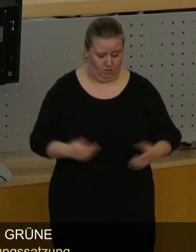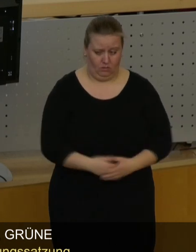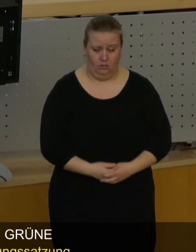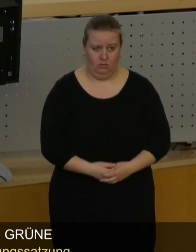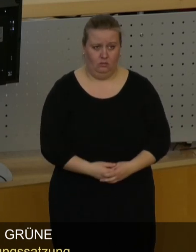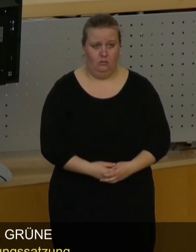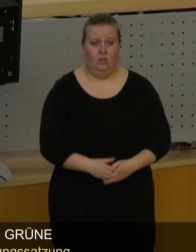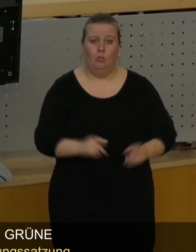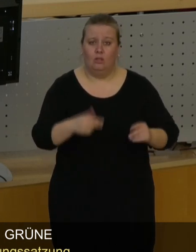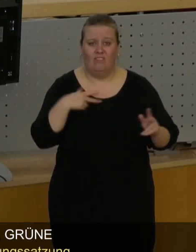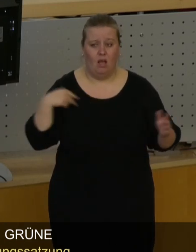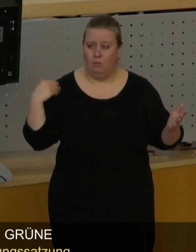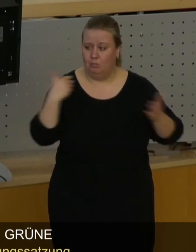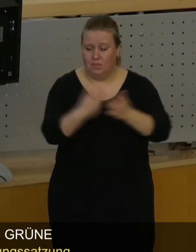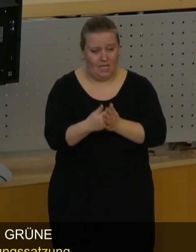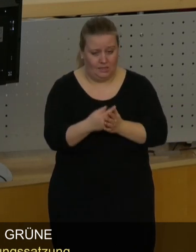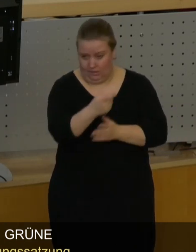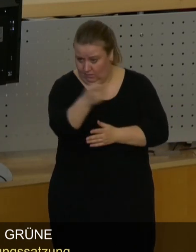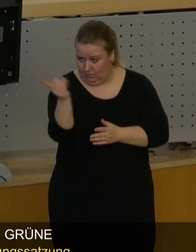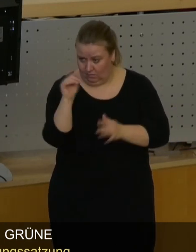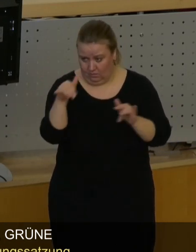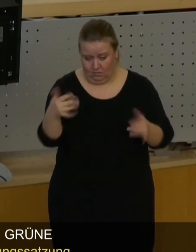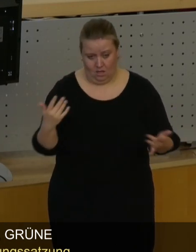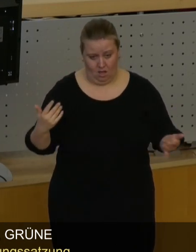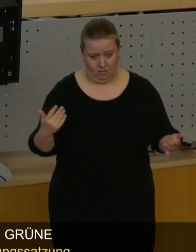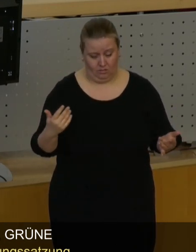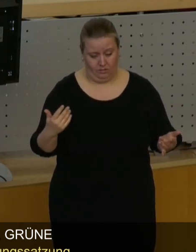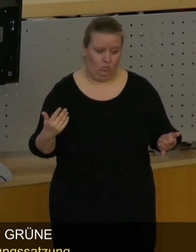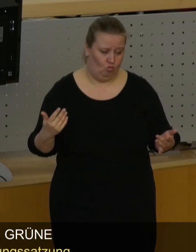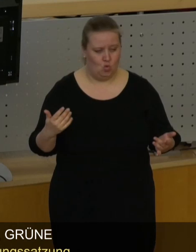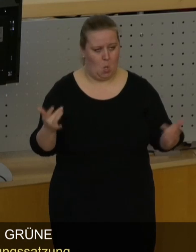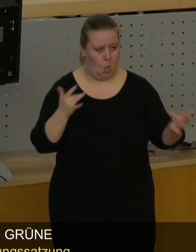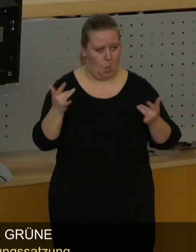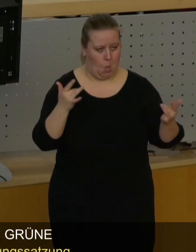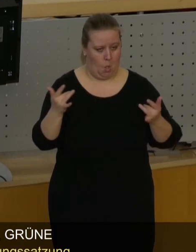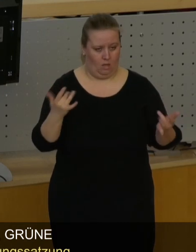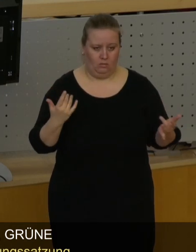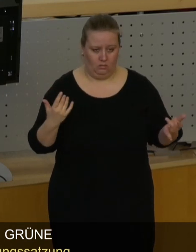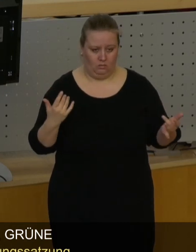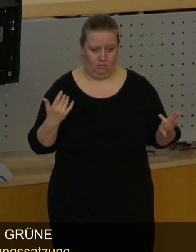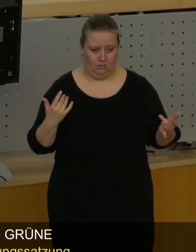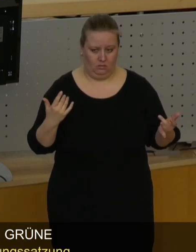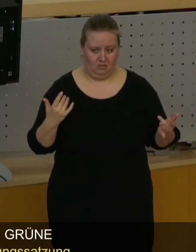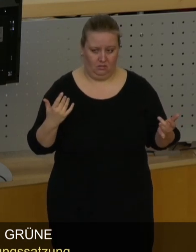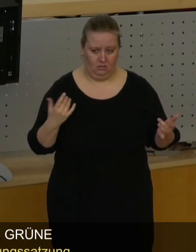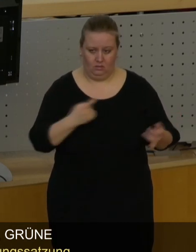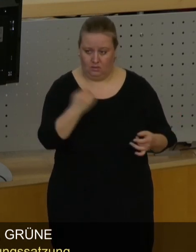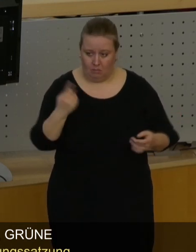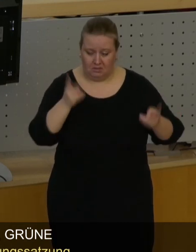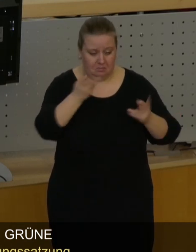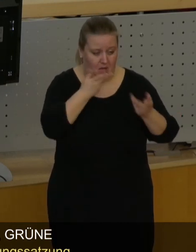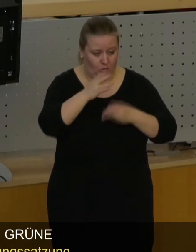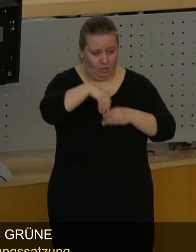Leider hat sich aber keiner von Ihnen, die jetzt hier kritische Worte wählen, an genau diesen